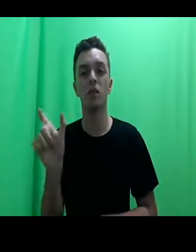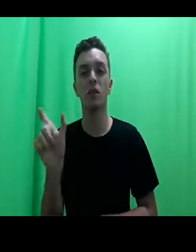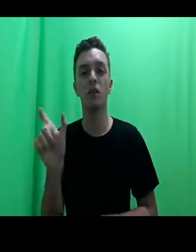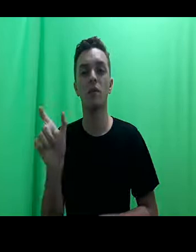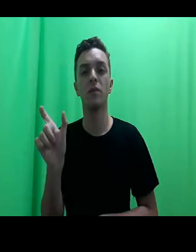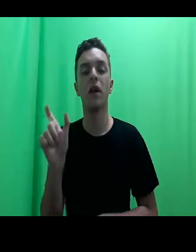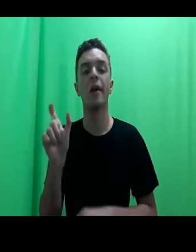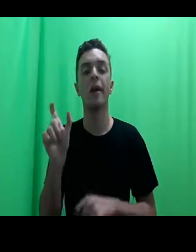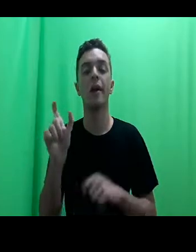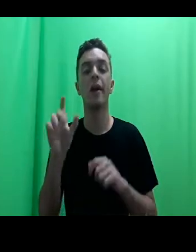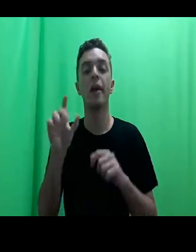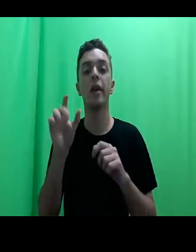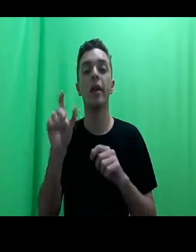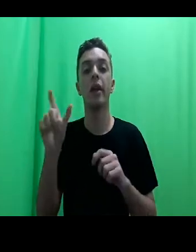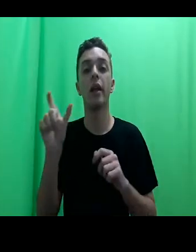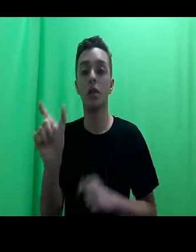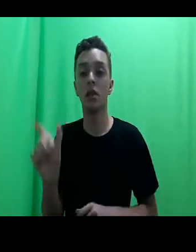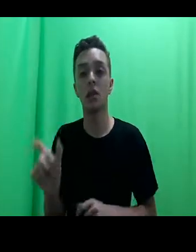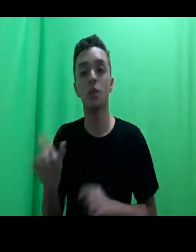do Sul incluem